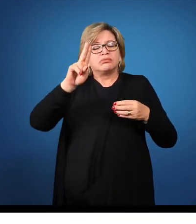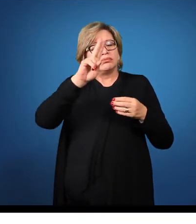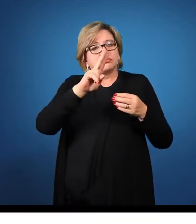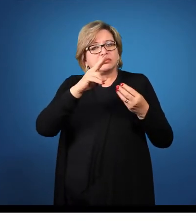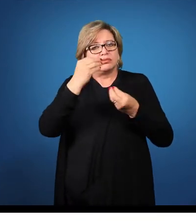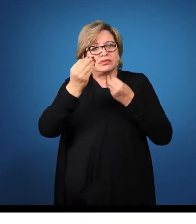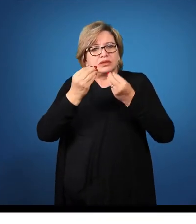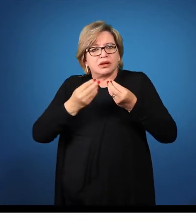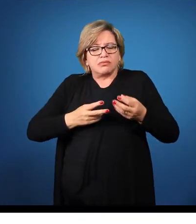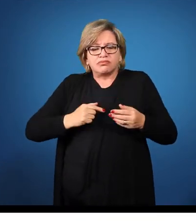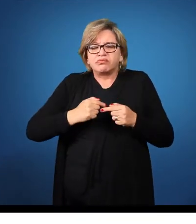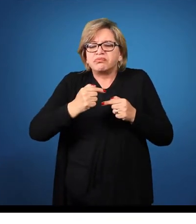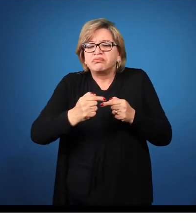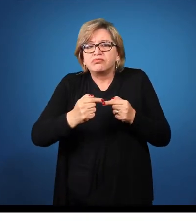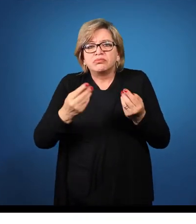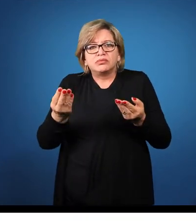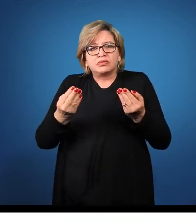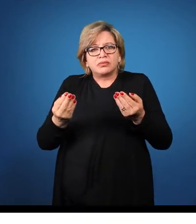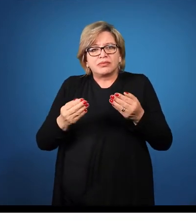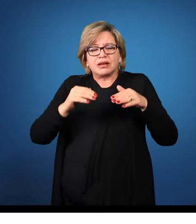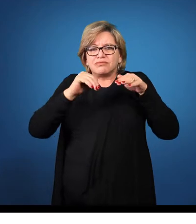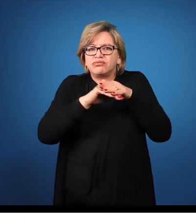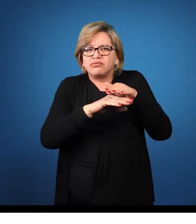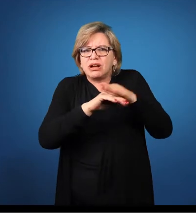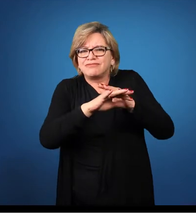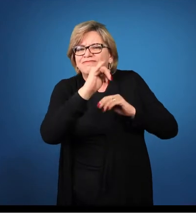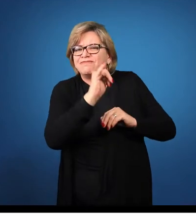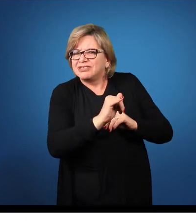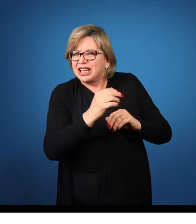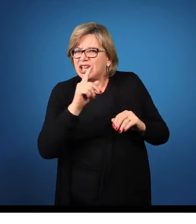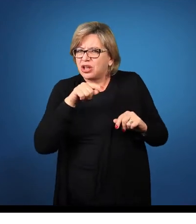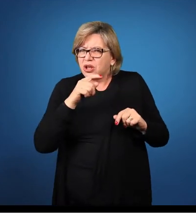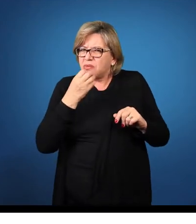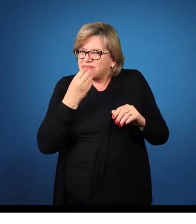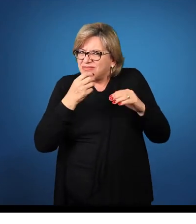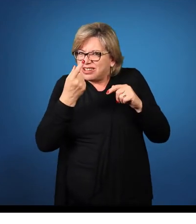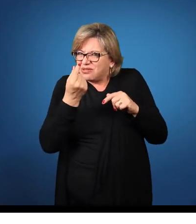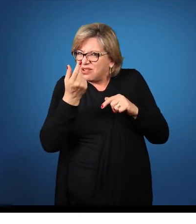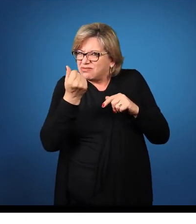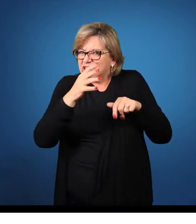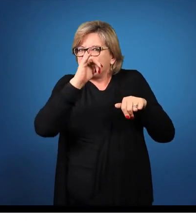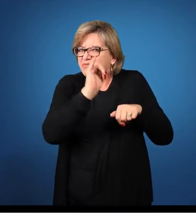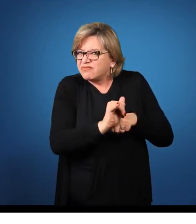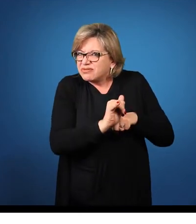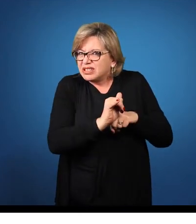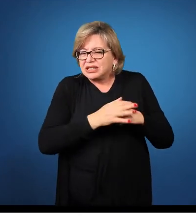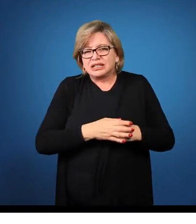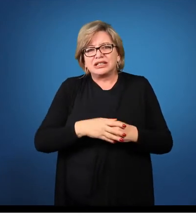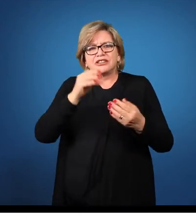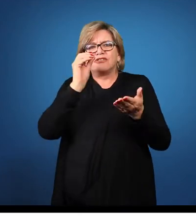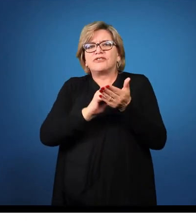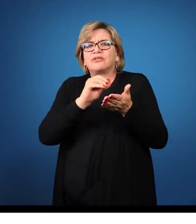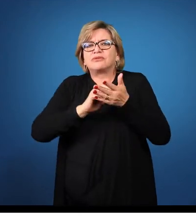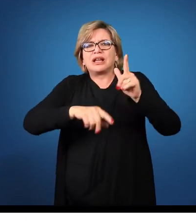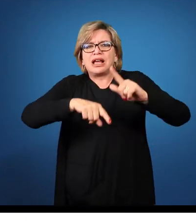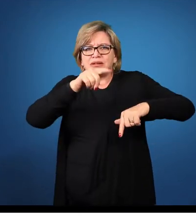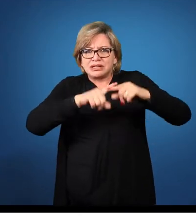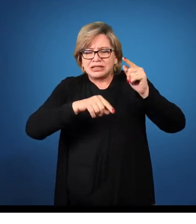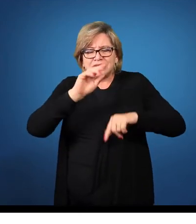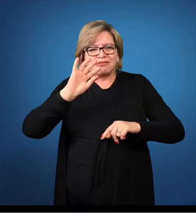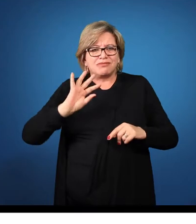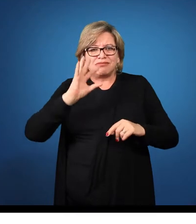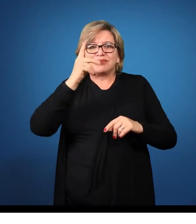por um determinado tempo? Estoque parado é dinheiro parado? Falta de estoques gera